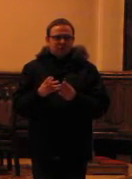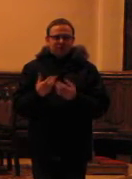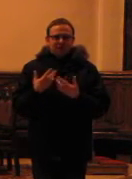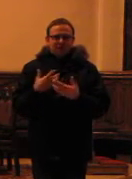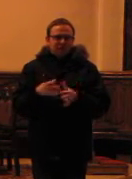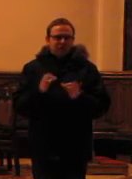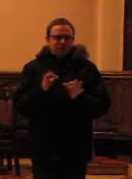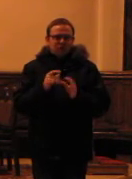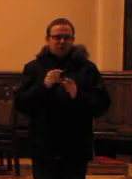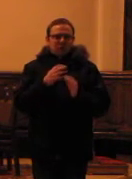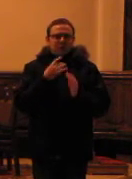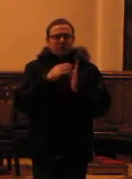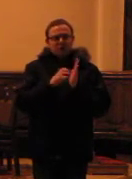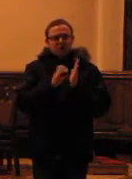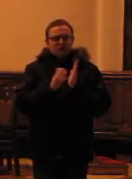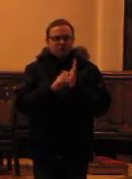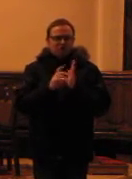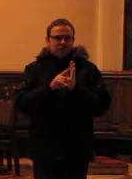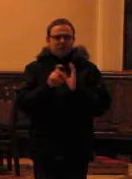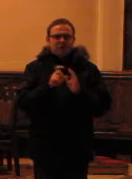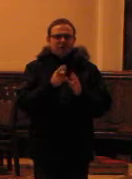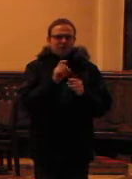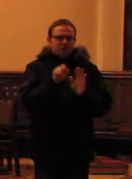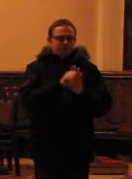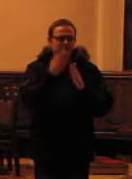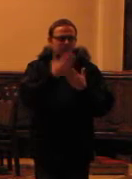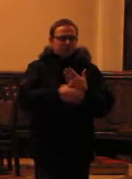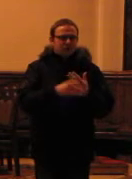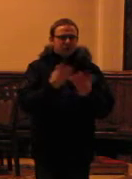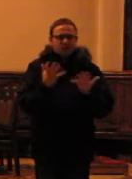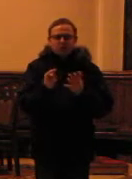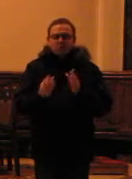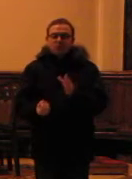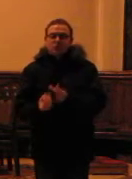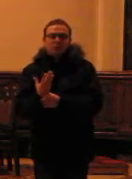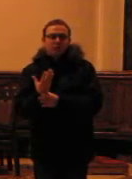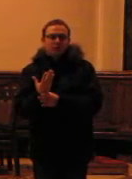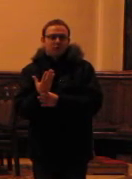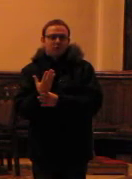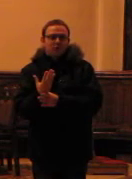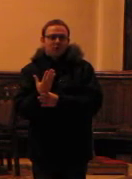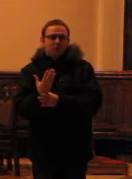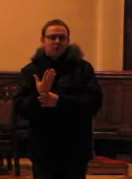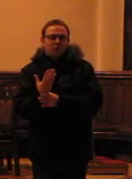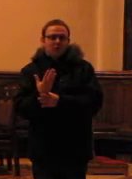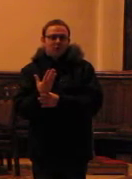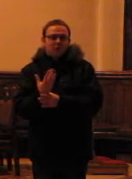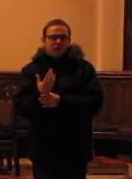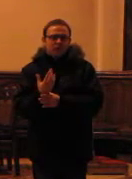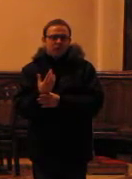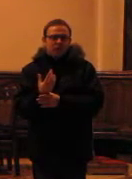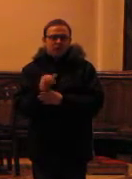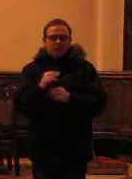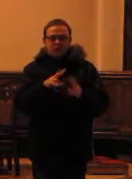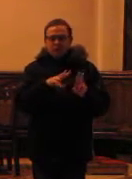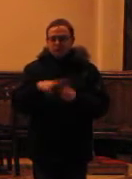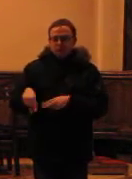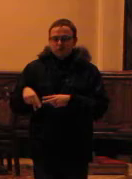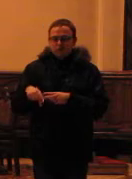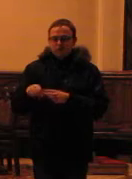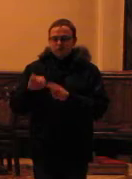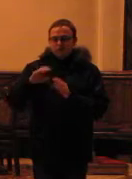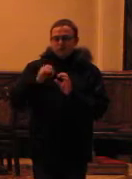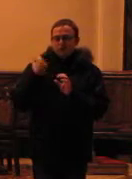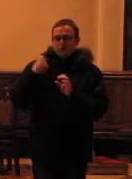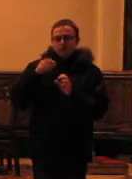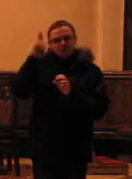prawda? I sobie tak myślę, że gdzieś to źródło złożą to, co było w tym. Po powrocie do tego, że mój jasny wiecie,